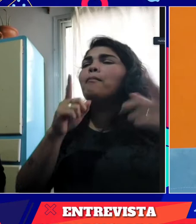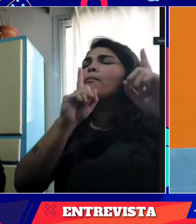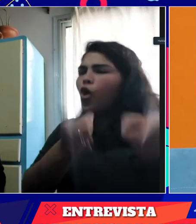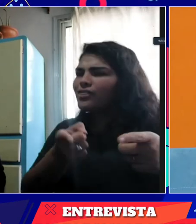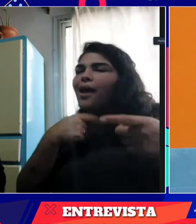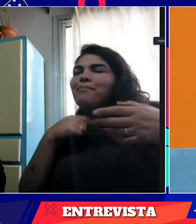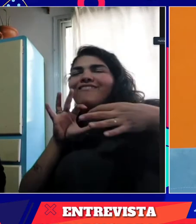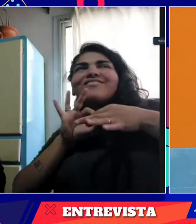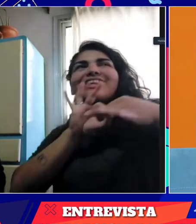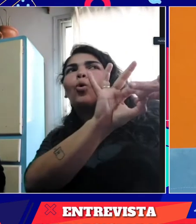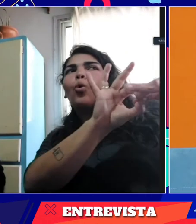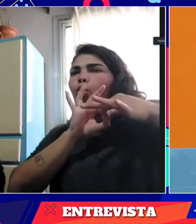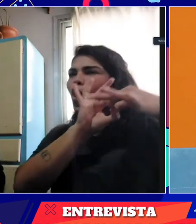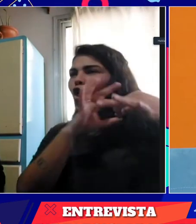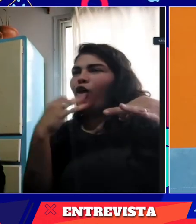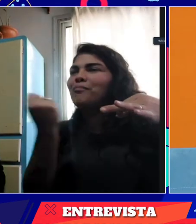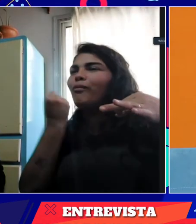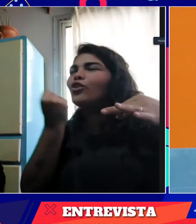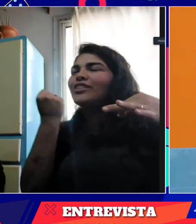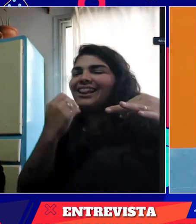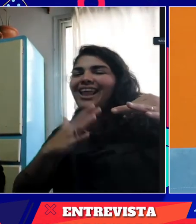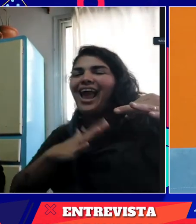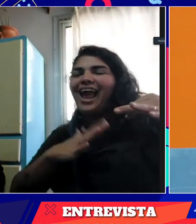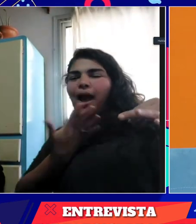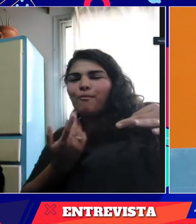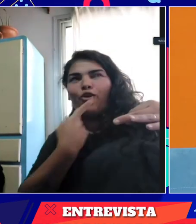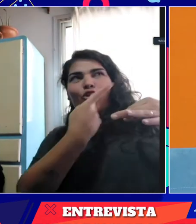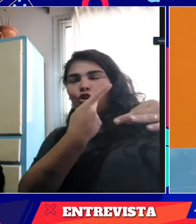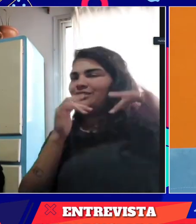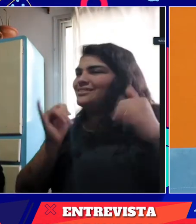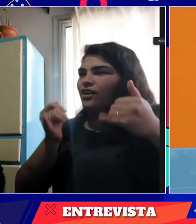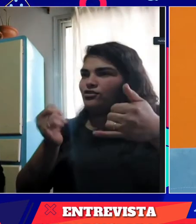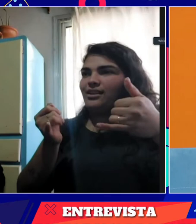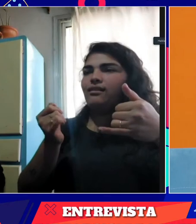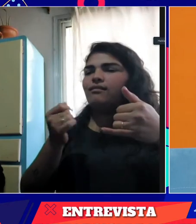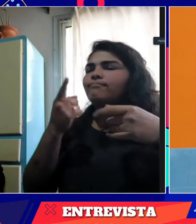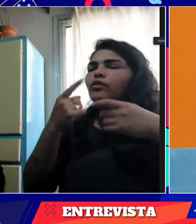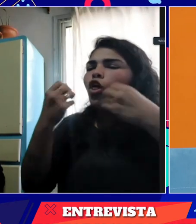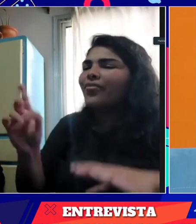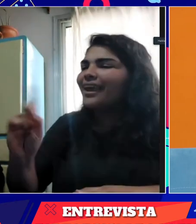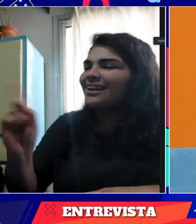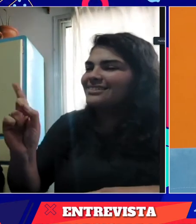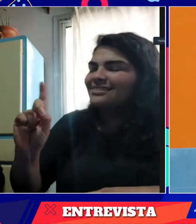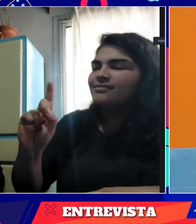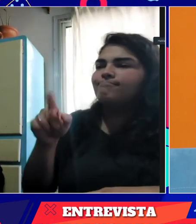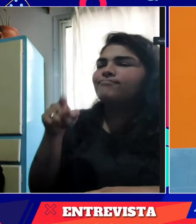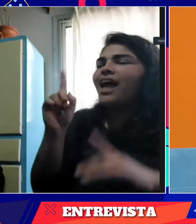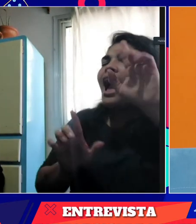oralizarme. Pero el vínculo ha sido lo más importante, ese vínculo de amor, de familia, de no